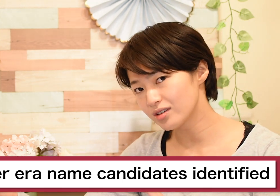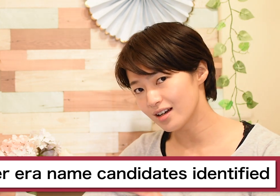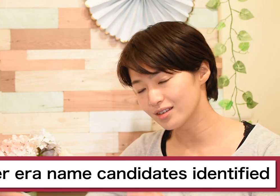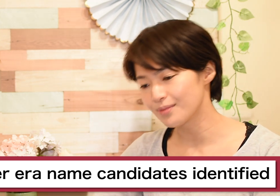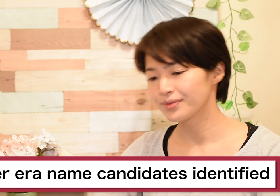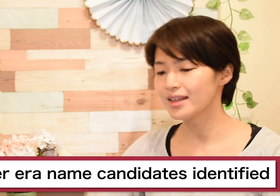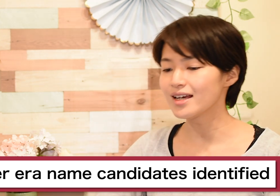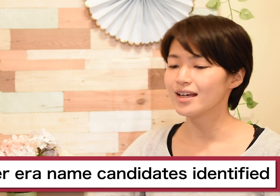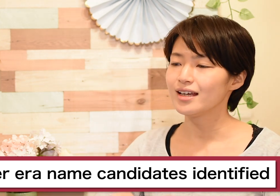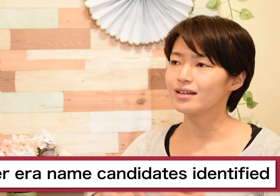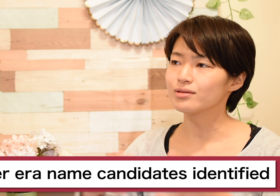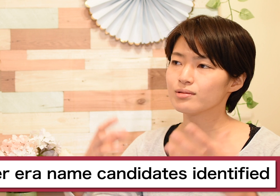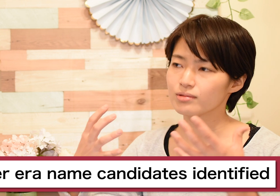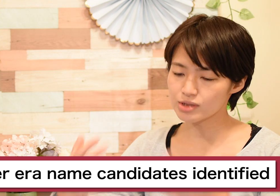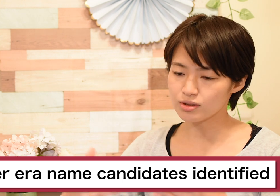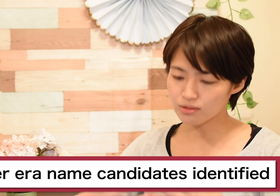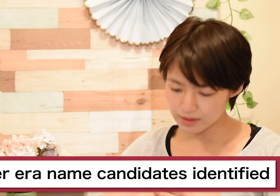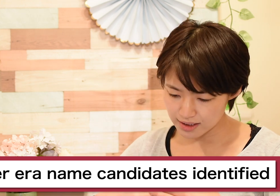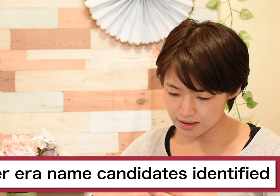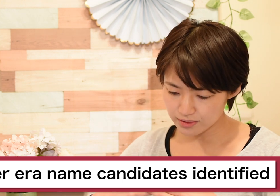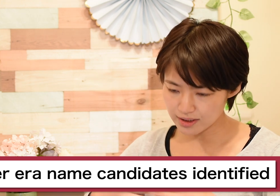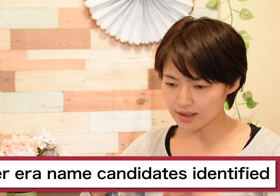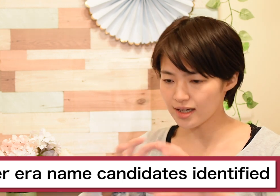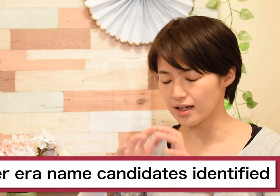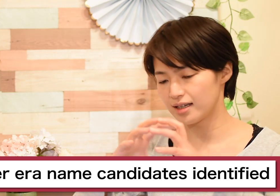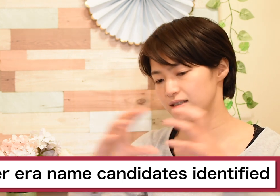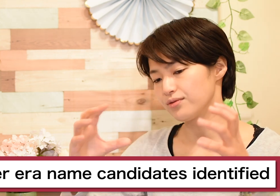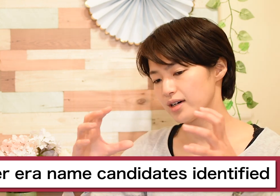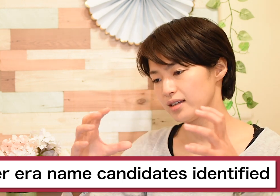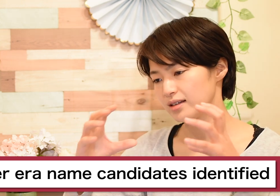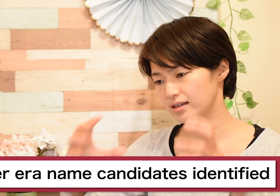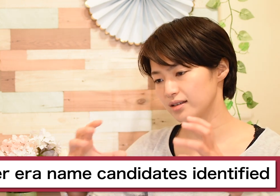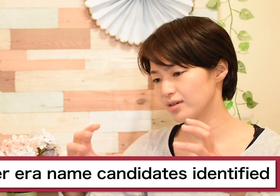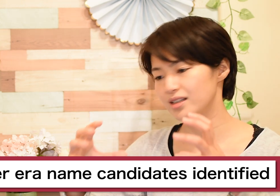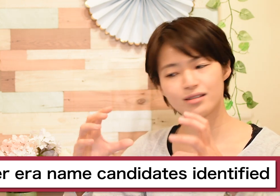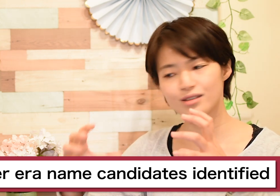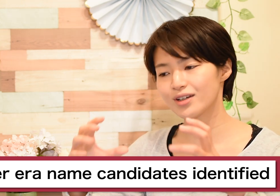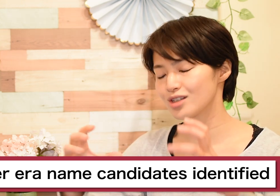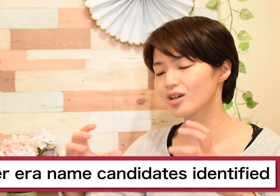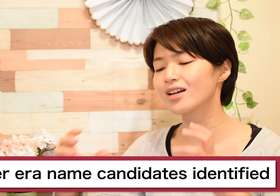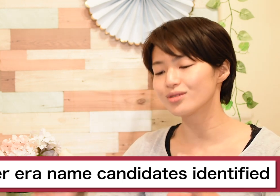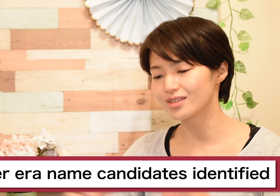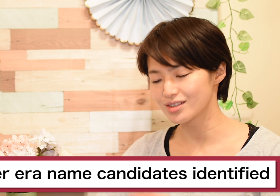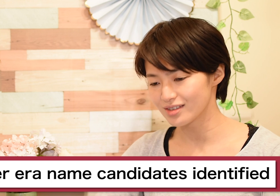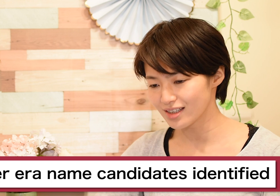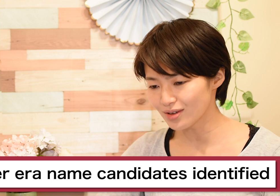cardで、と、を特定できるものだからidentifiedあの、identification cardって言ったりするんですけど